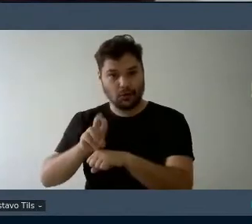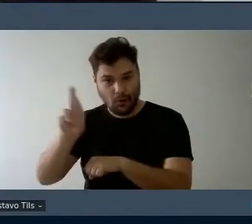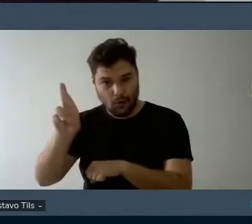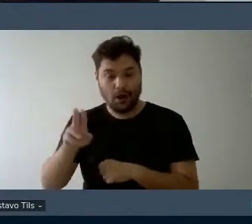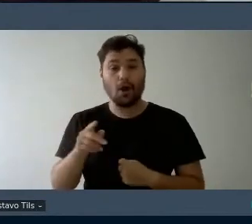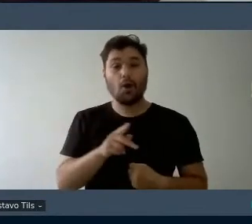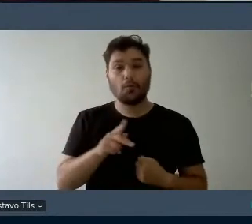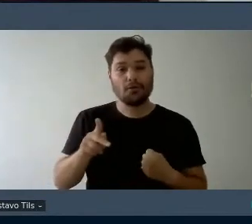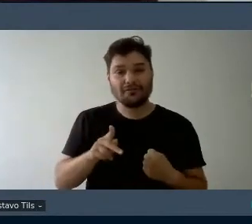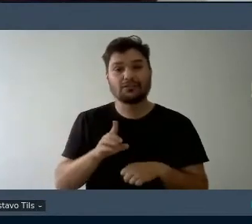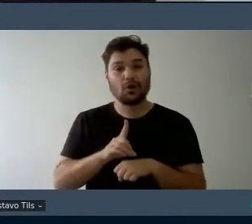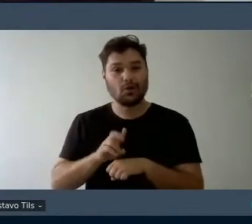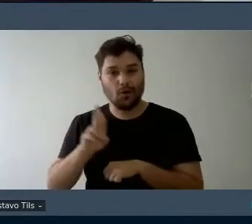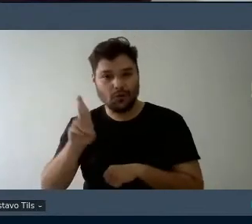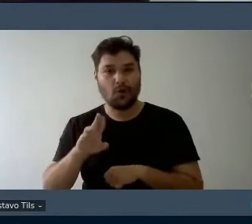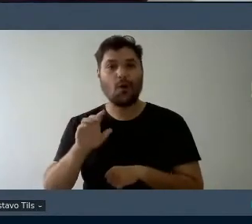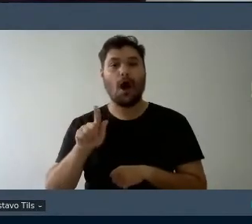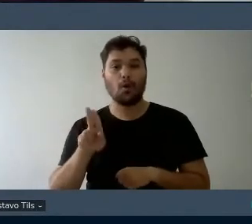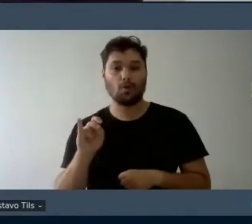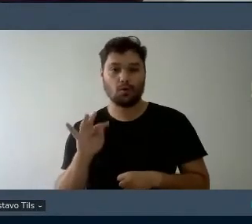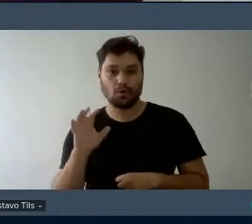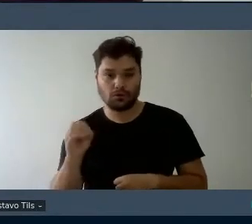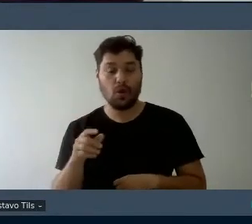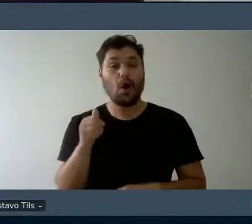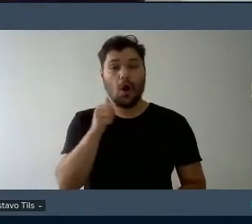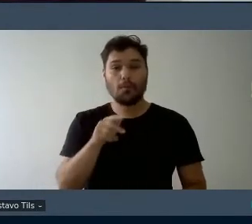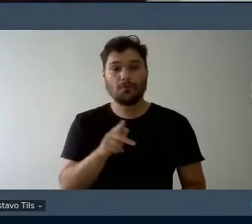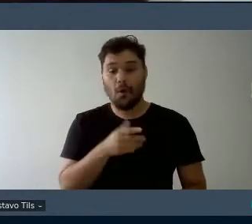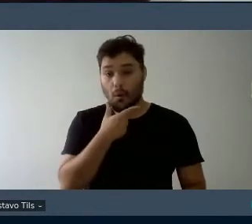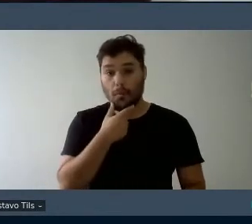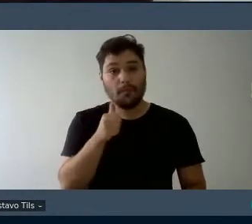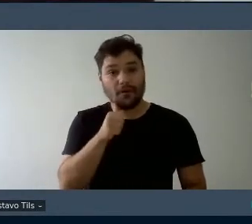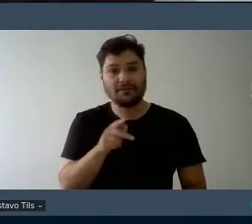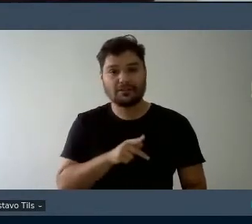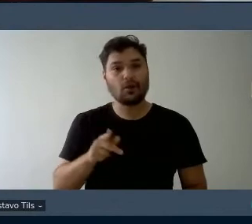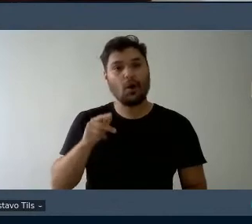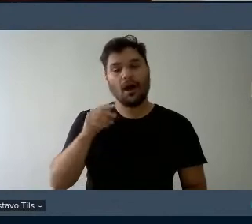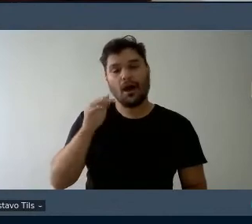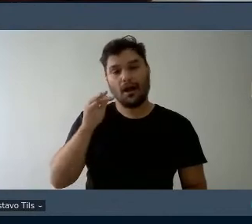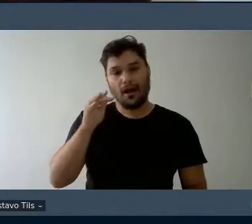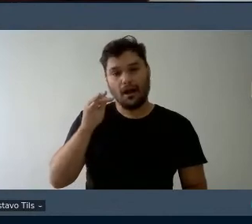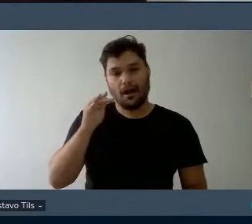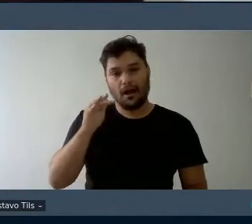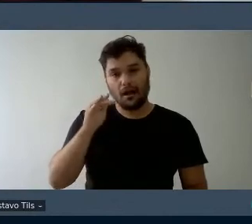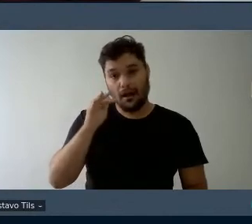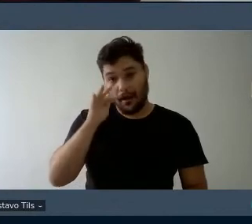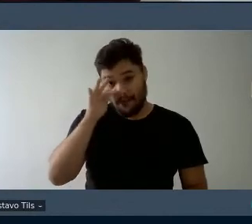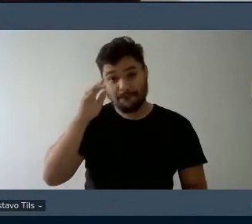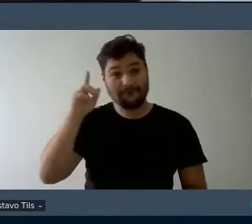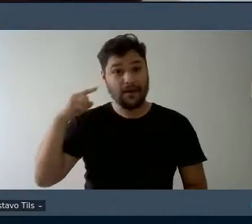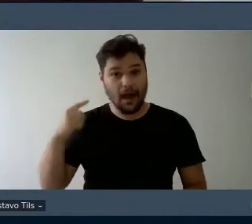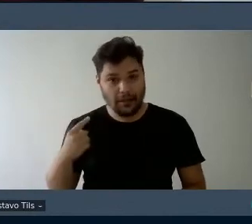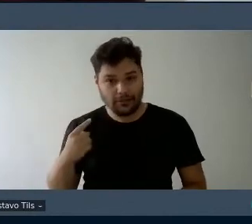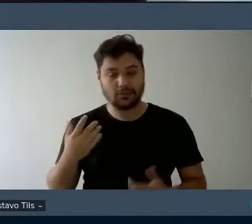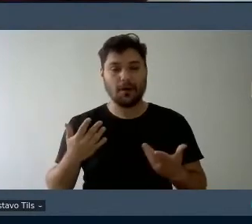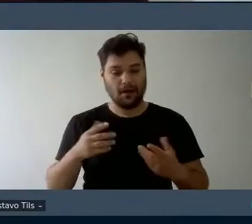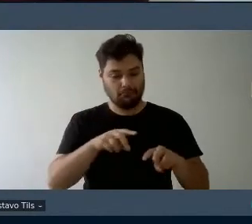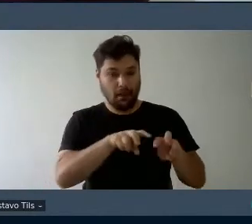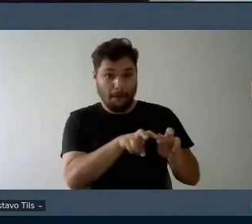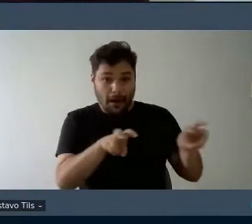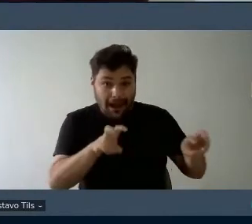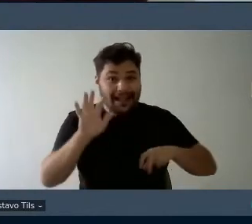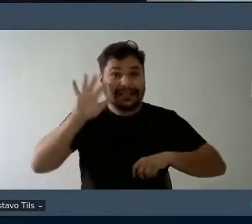Augusto Charan Alves Barbosa professora doutora Fátima Lucília Vidal deliberaram pela